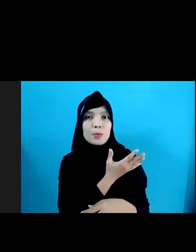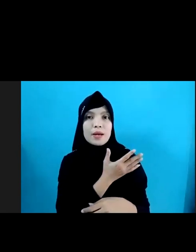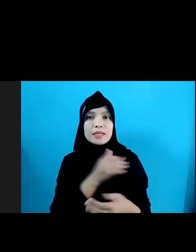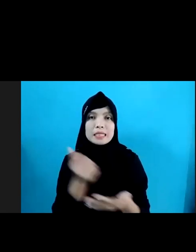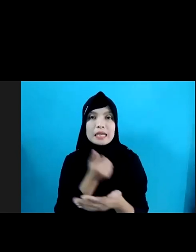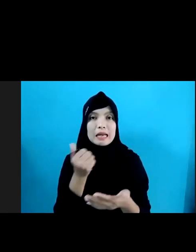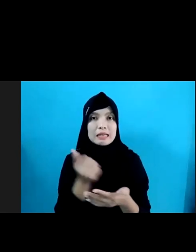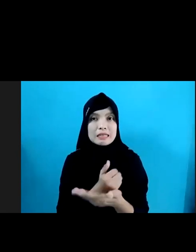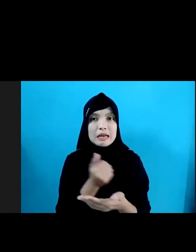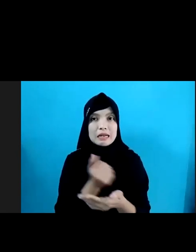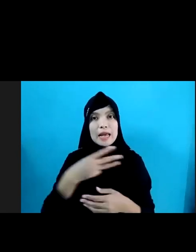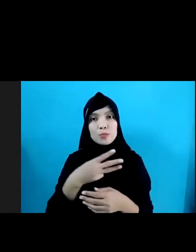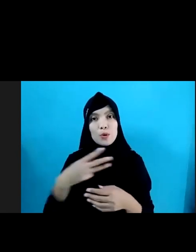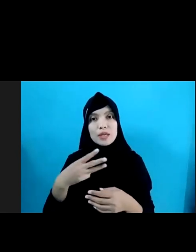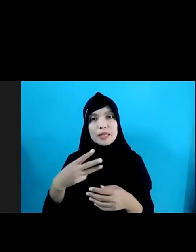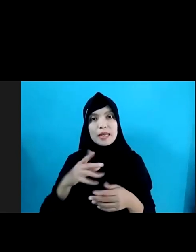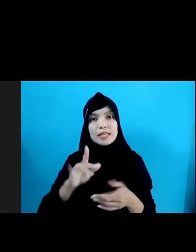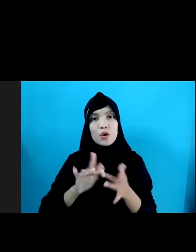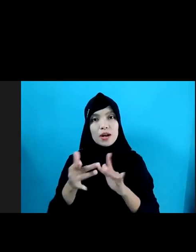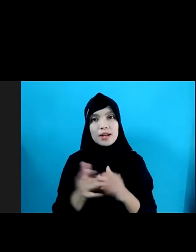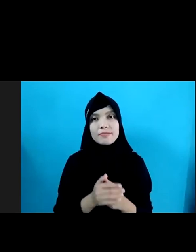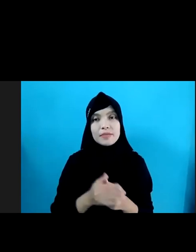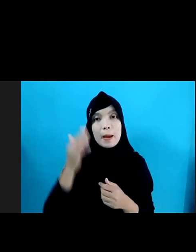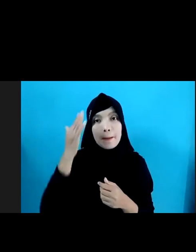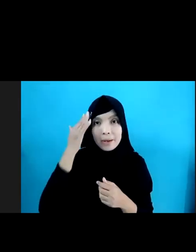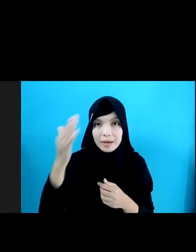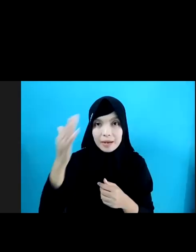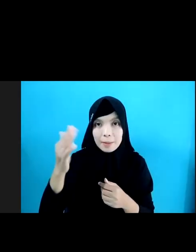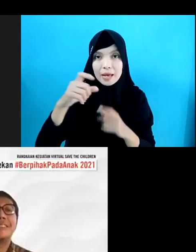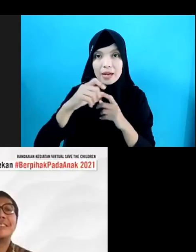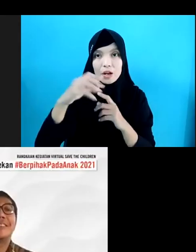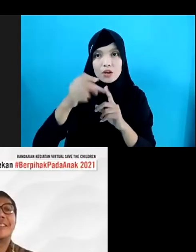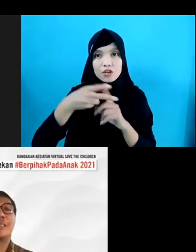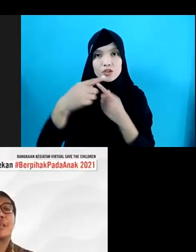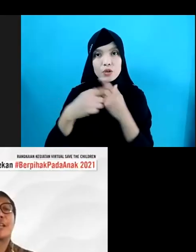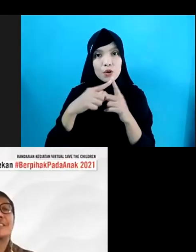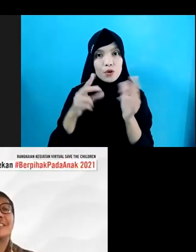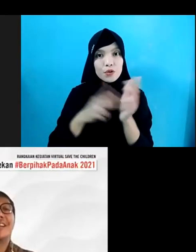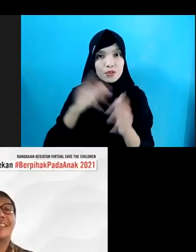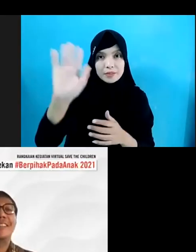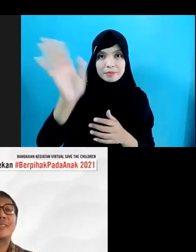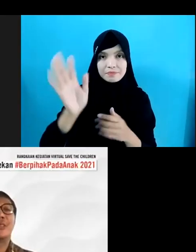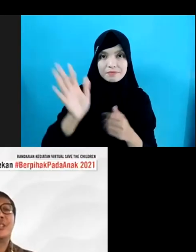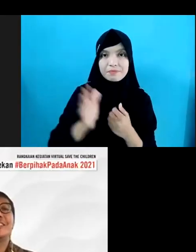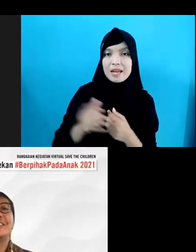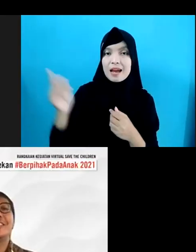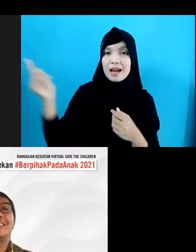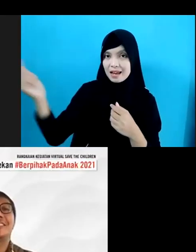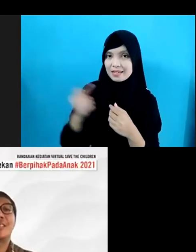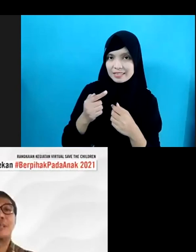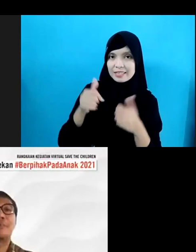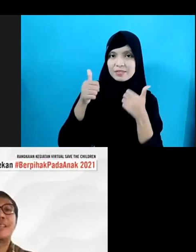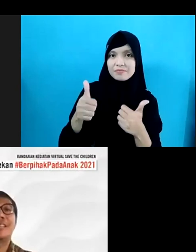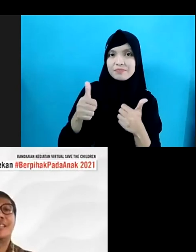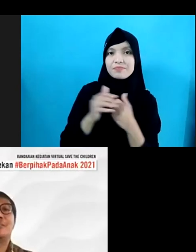Online Apa Kabar Bang Sofyan Sudah Hadir Disini Saya ingat Terima Terima Hadir Bu Yanti